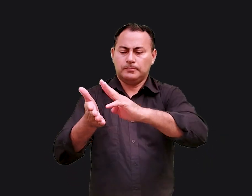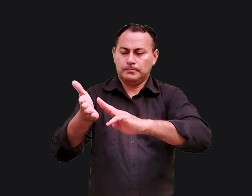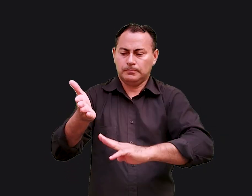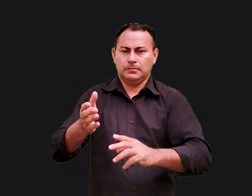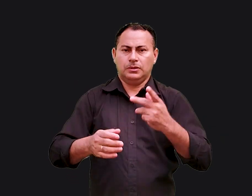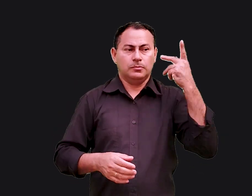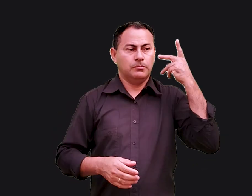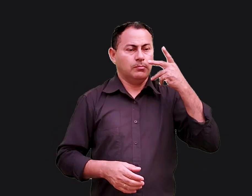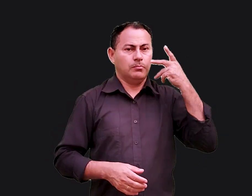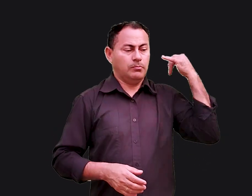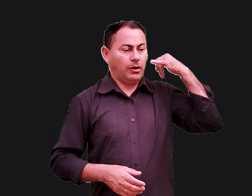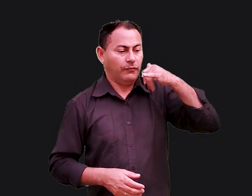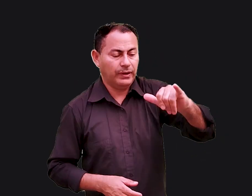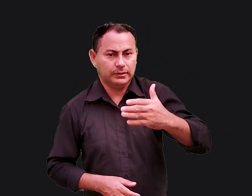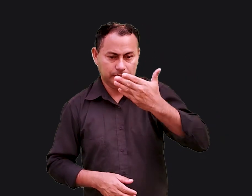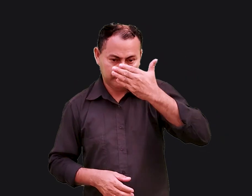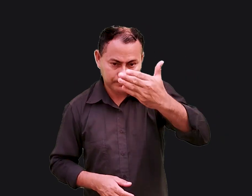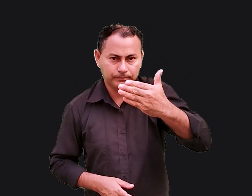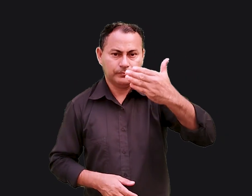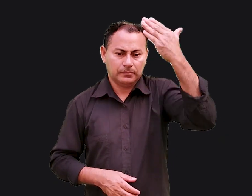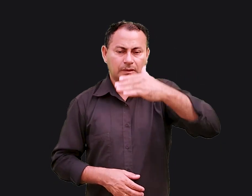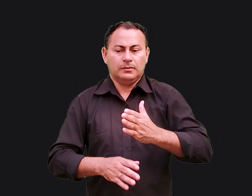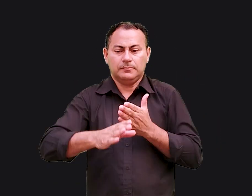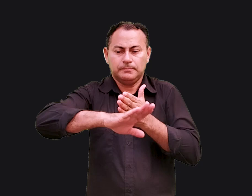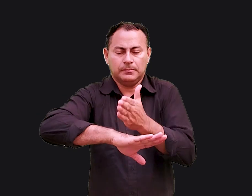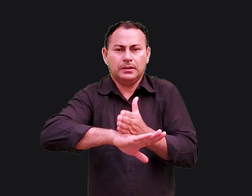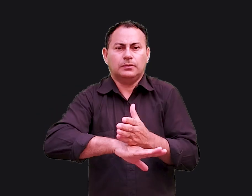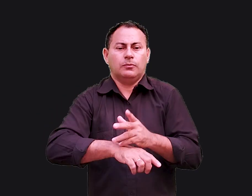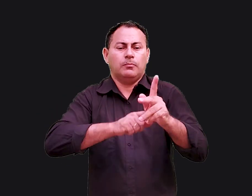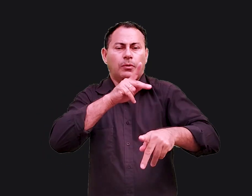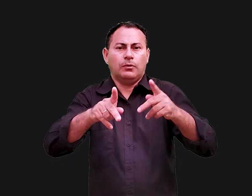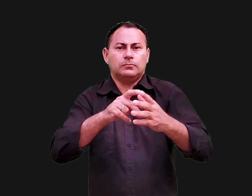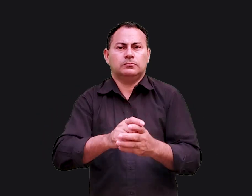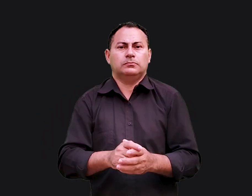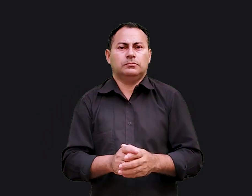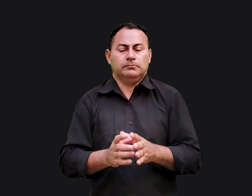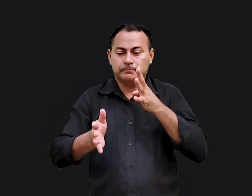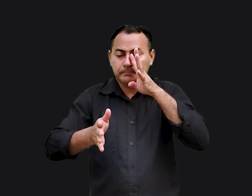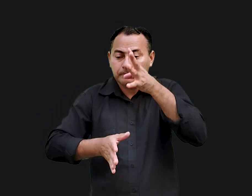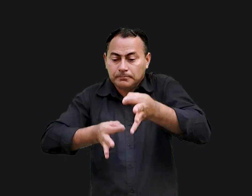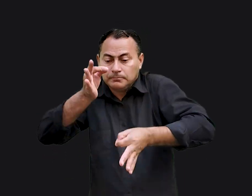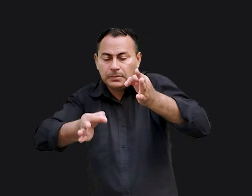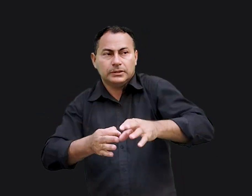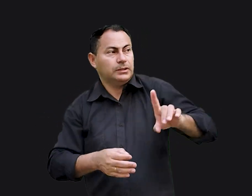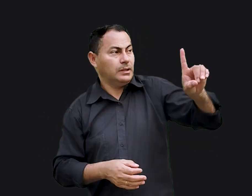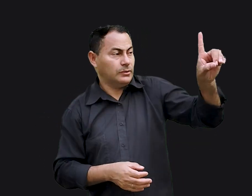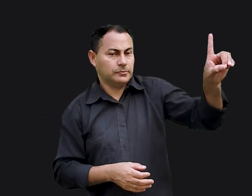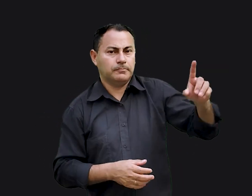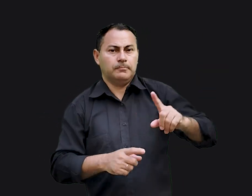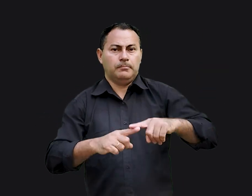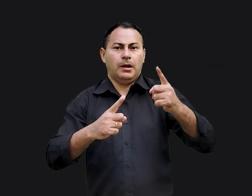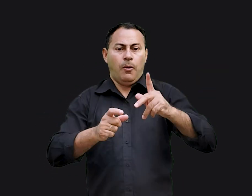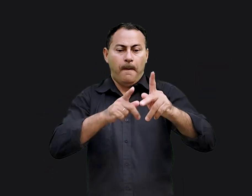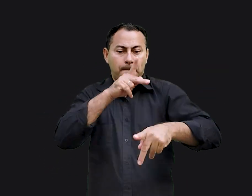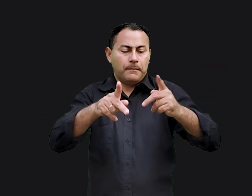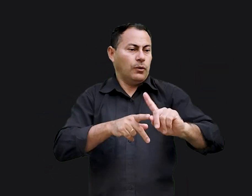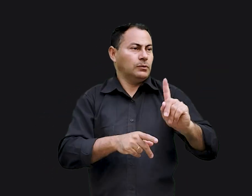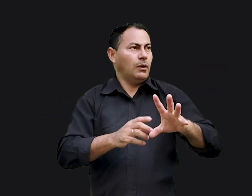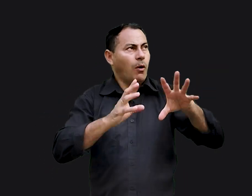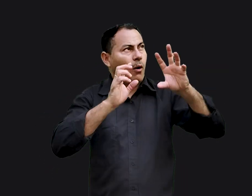Essa era a mensagem dos profetas diante da possibilidade de uma invasão e cativeiro como julgamento de Deus. Mas quando o